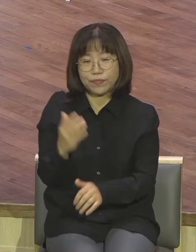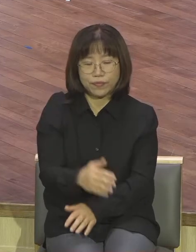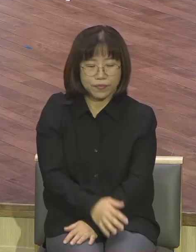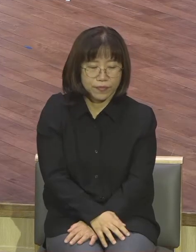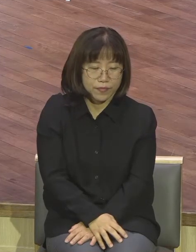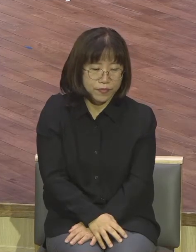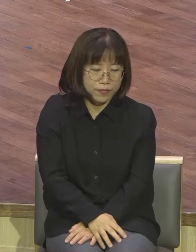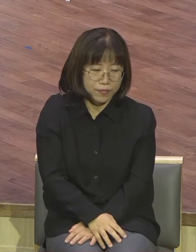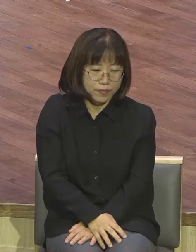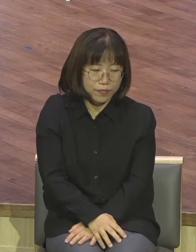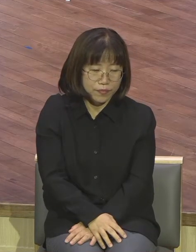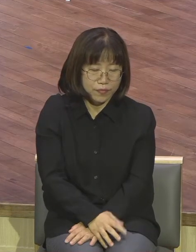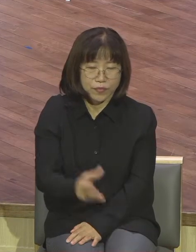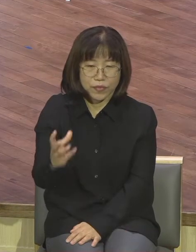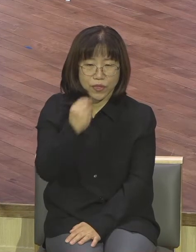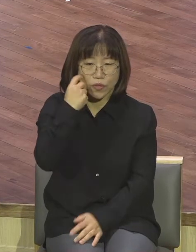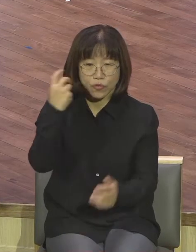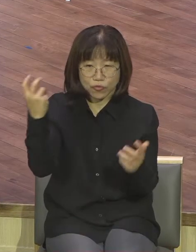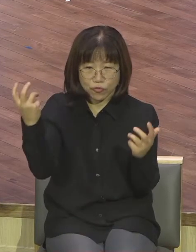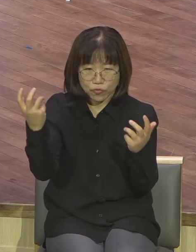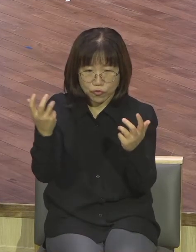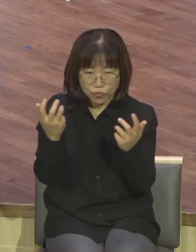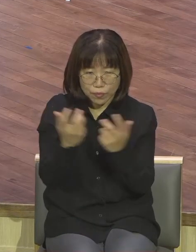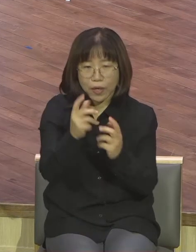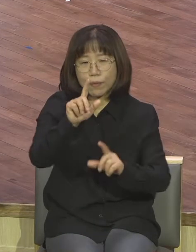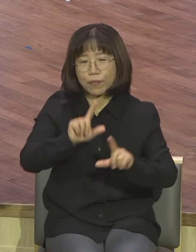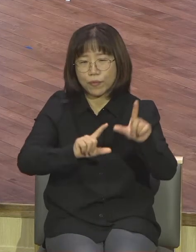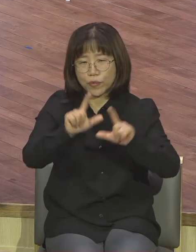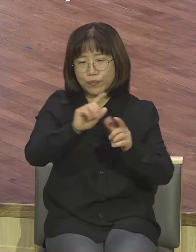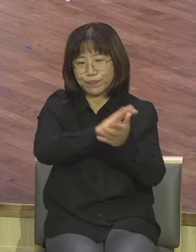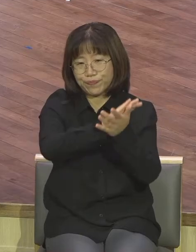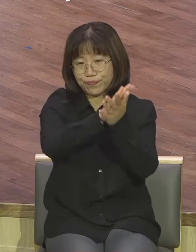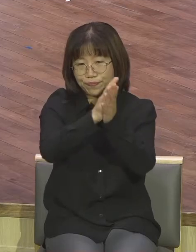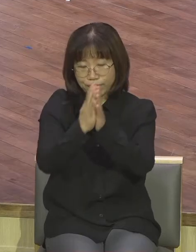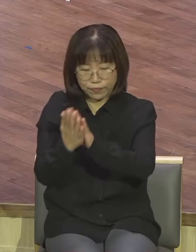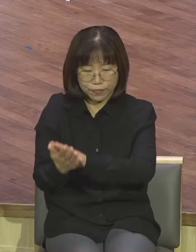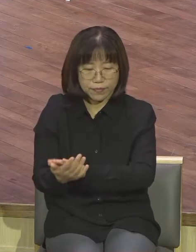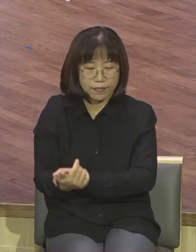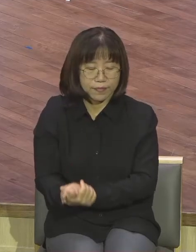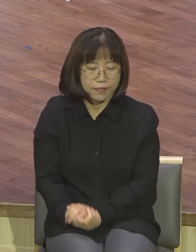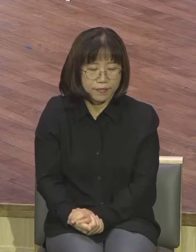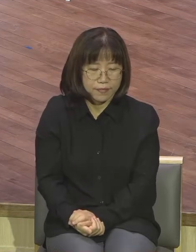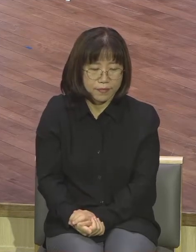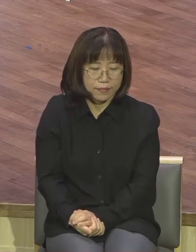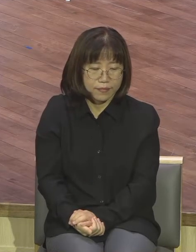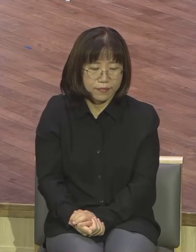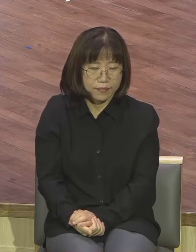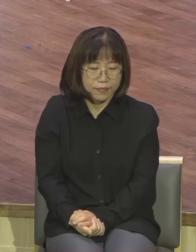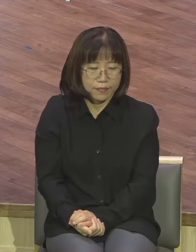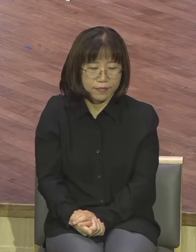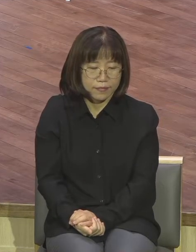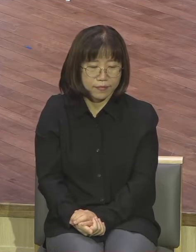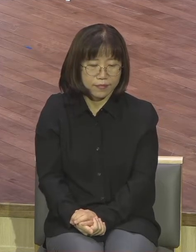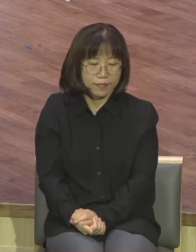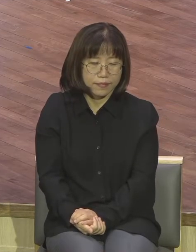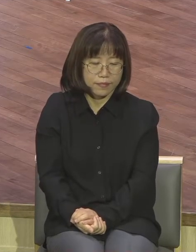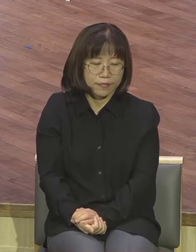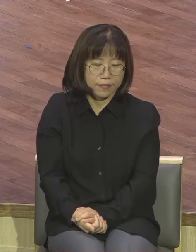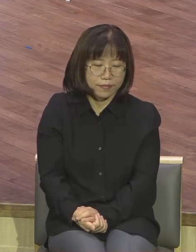성령 충만한 상태로 만들어졌습니다 이 말씀을 통해 하나님께서 사용하신 사람은 어떤 사람이라고요? 바로